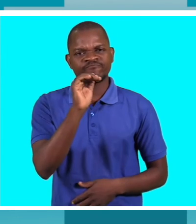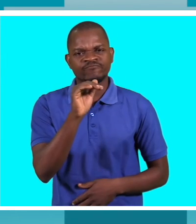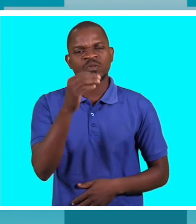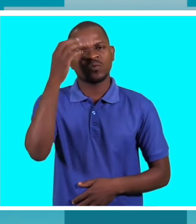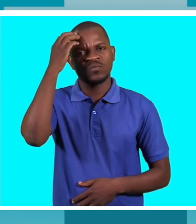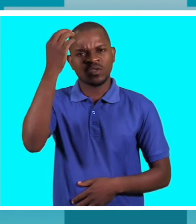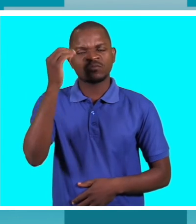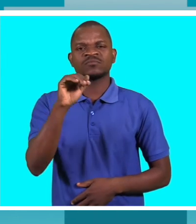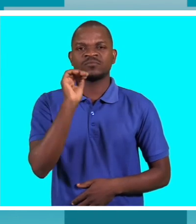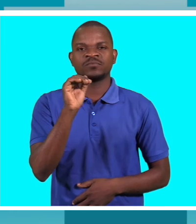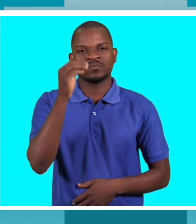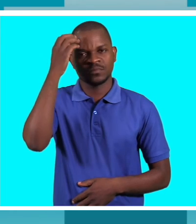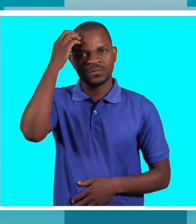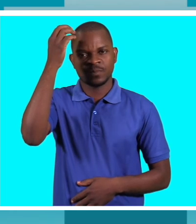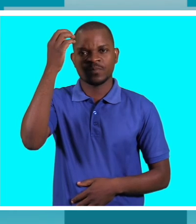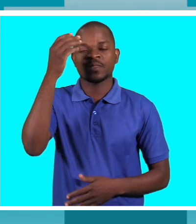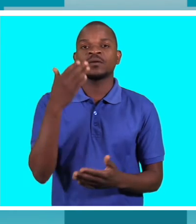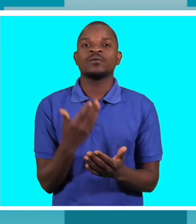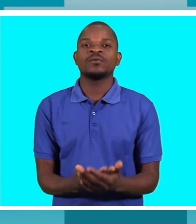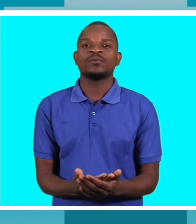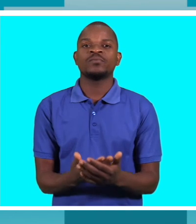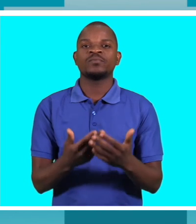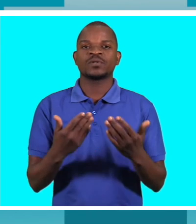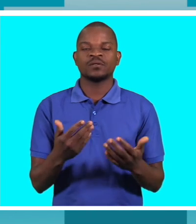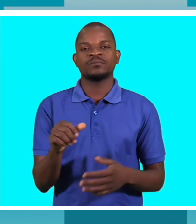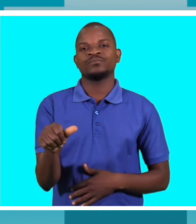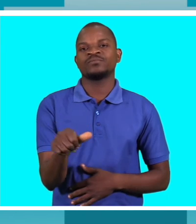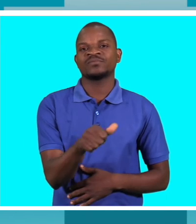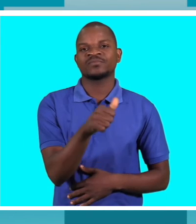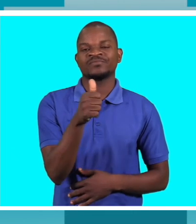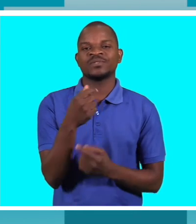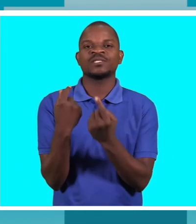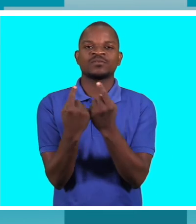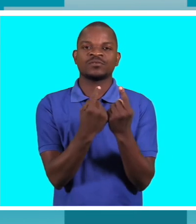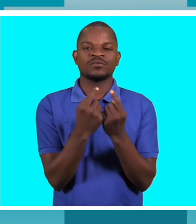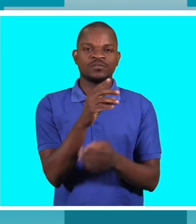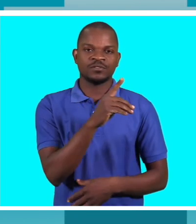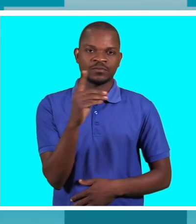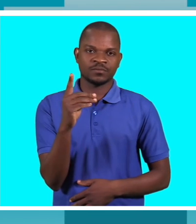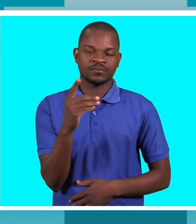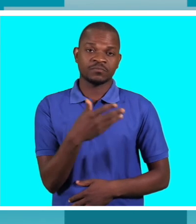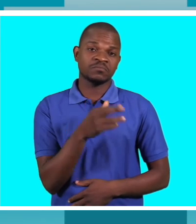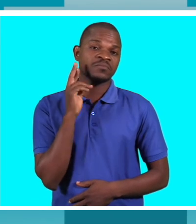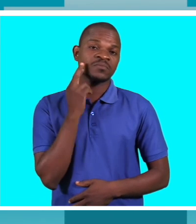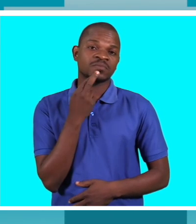governo para que haja melhoria nessa situação da deficiência estamos a lutar por isso estamos a pensar